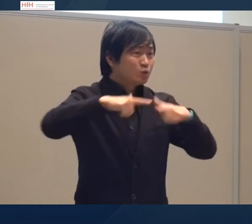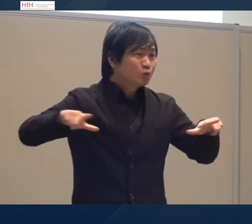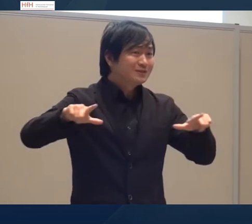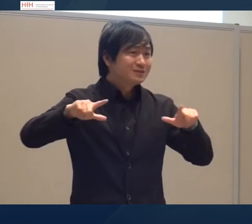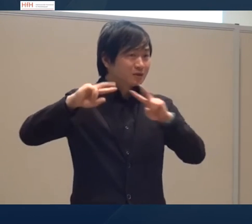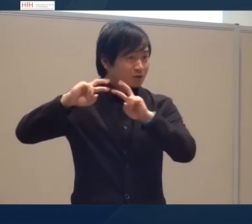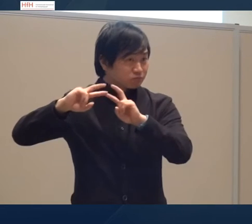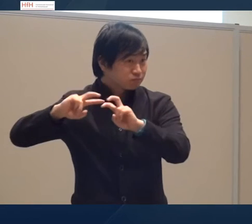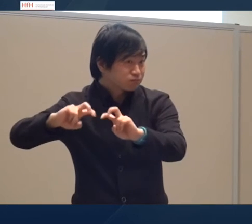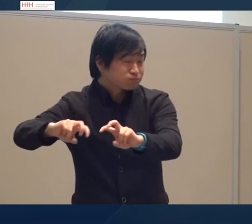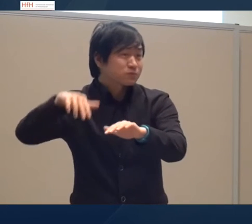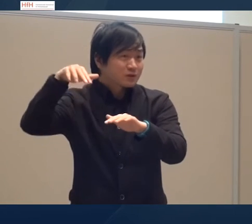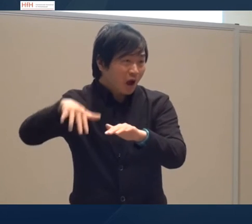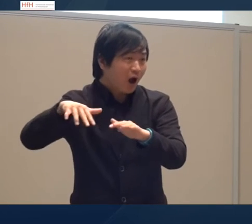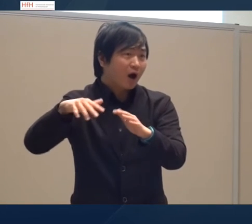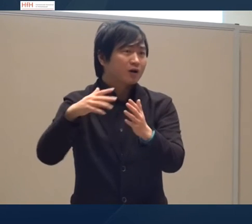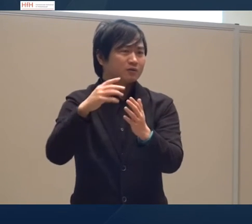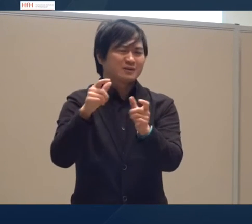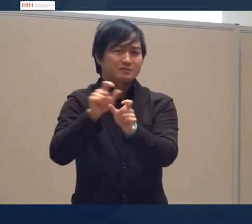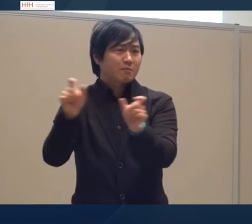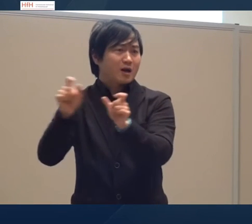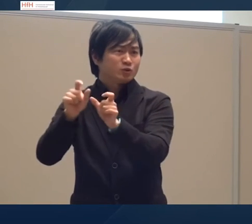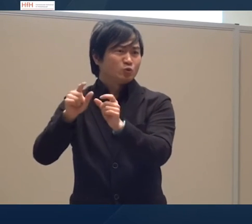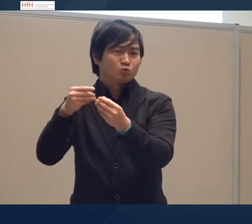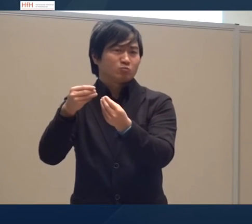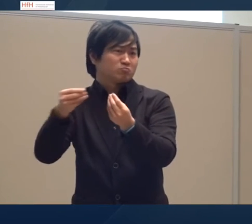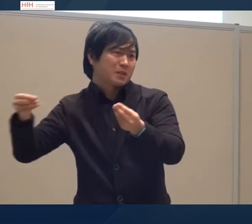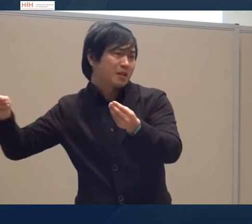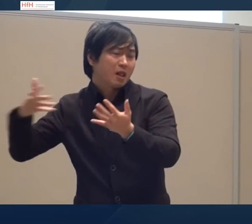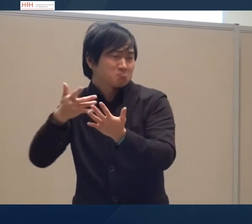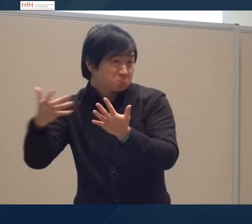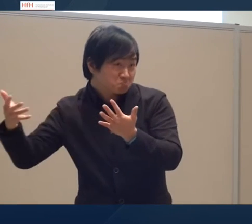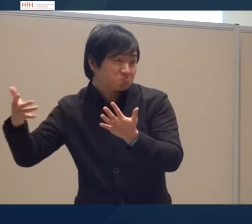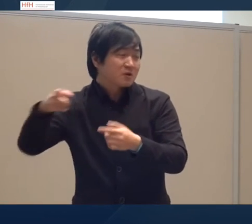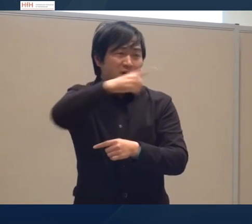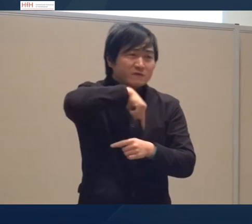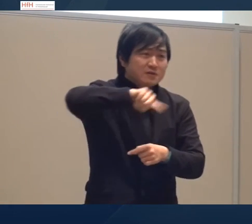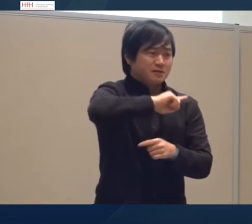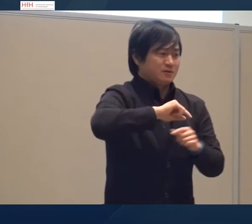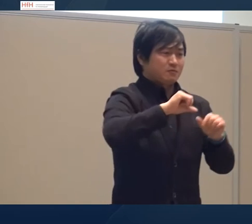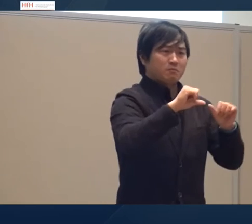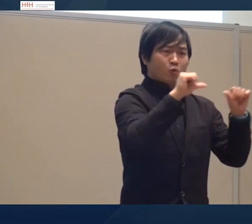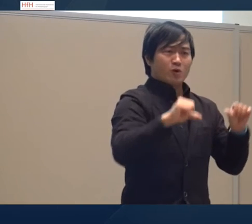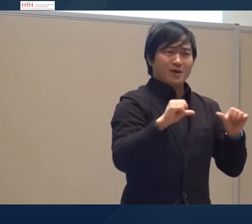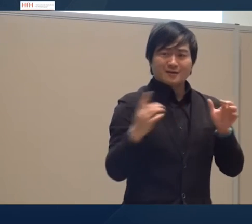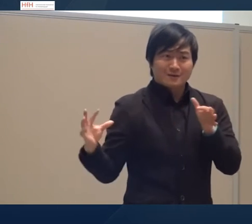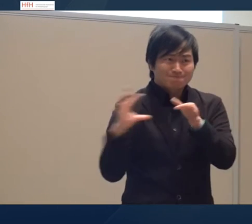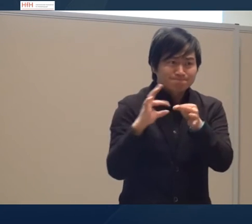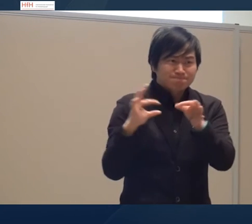in der Gebärdensprach linguistisch in der Erforschung. Die grammatikalischen Mittel haben wir dann angepasst für unser Projekt und haben diese